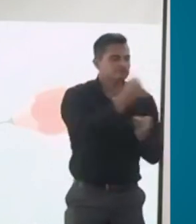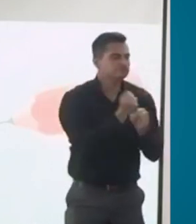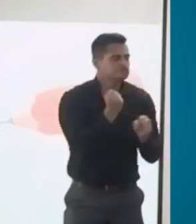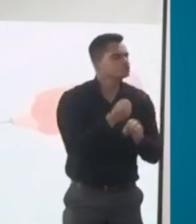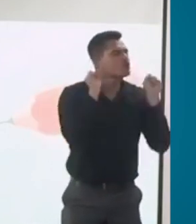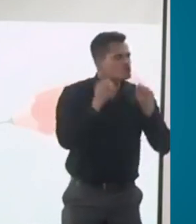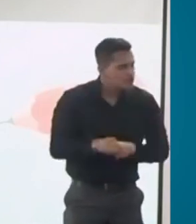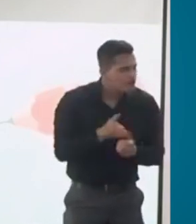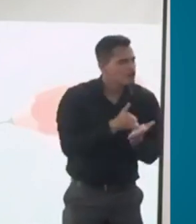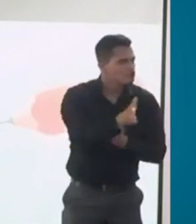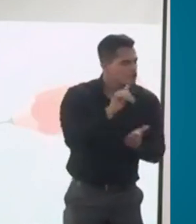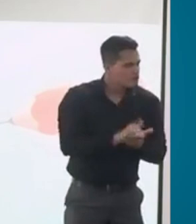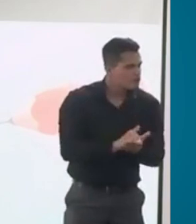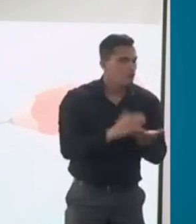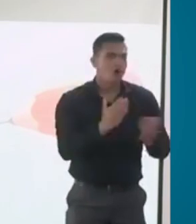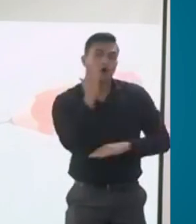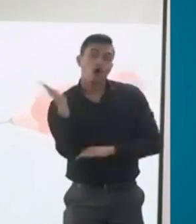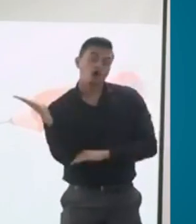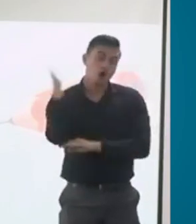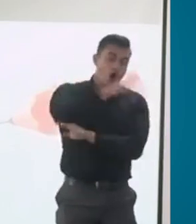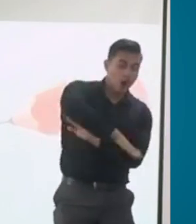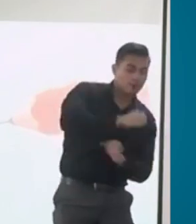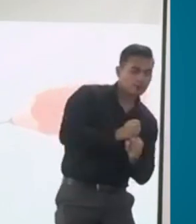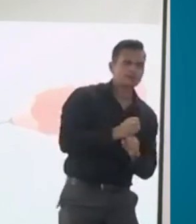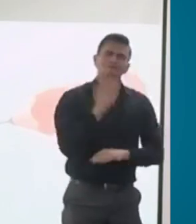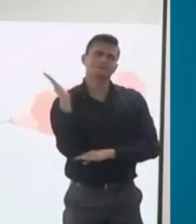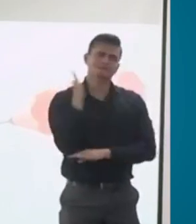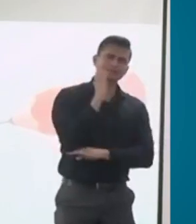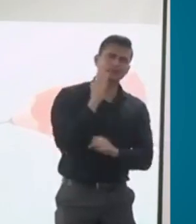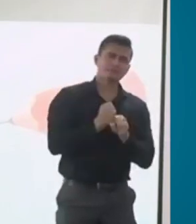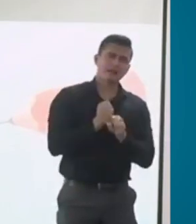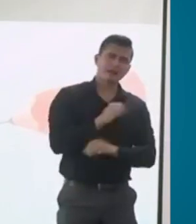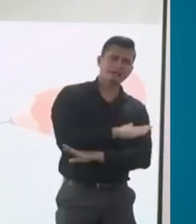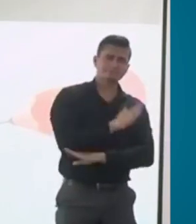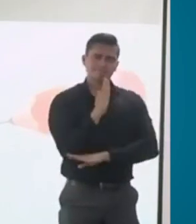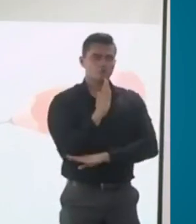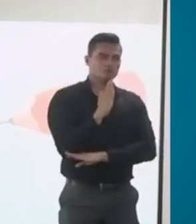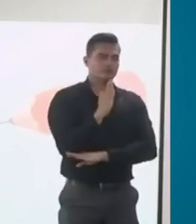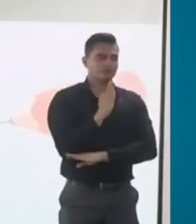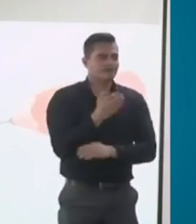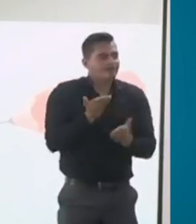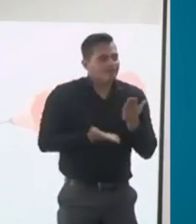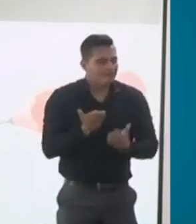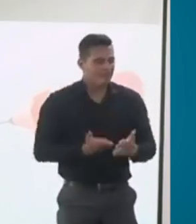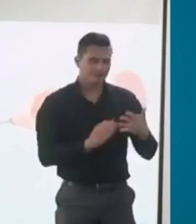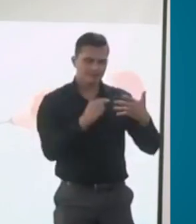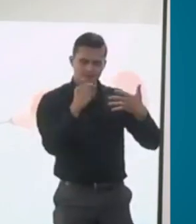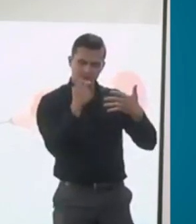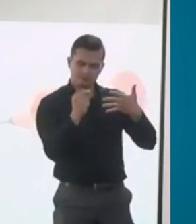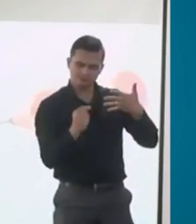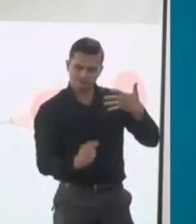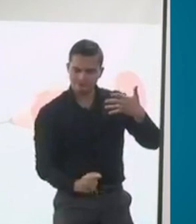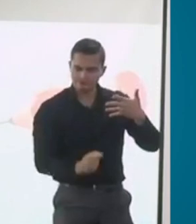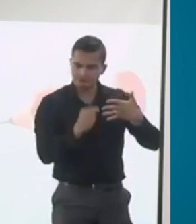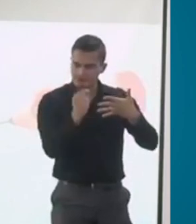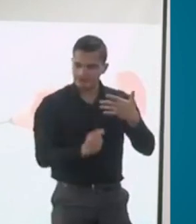si puedo trabajar toda la jornada laboral, si soy competitivo. Hay unas escalas y unos porcentajes. ¿Qué edad tengo?